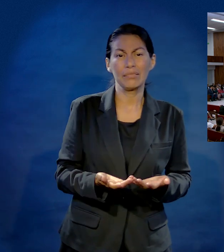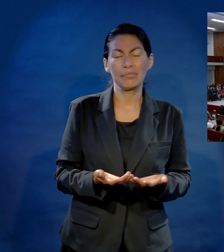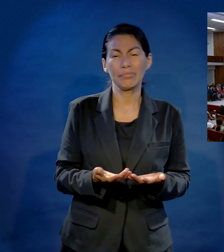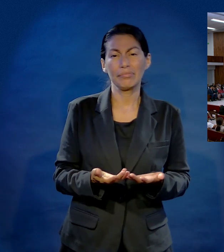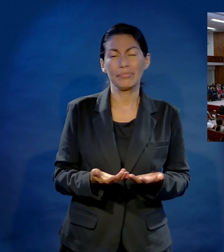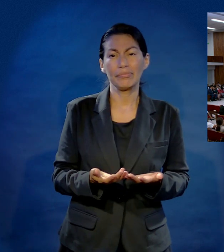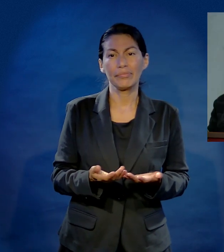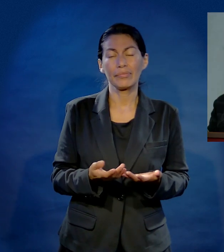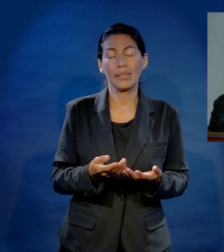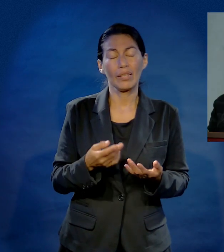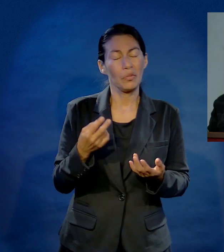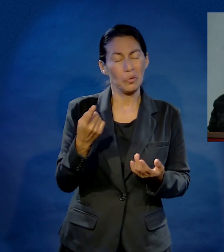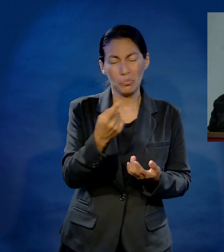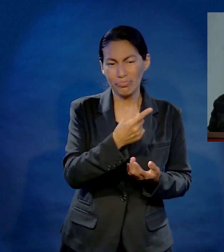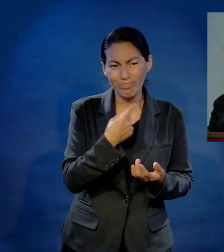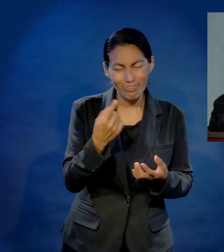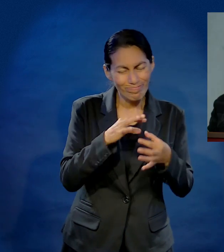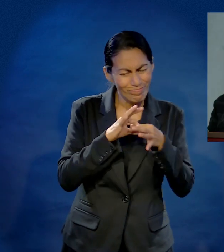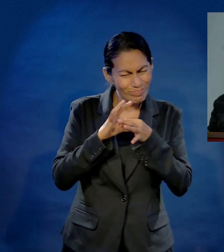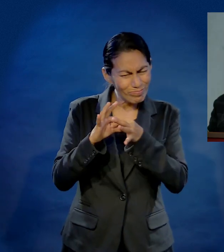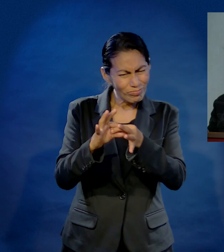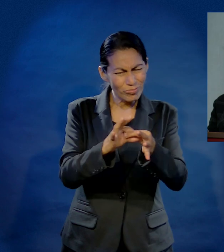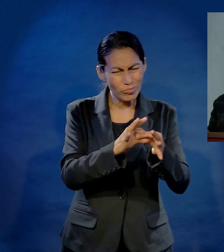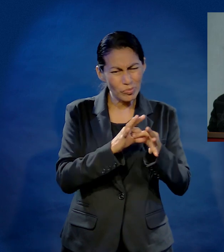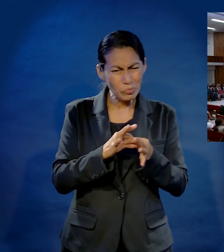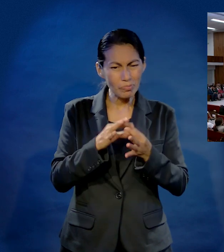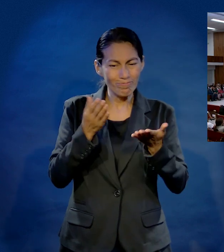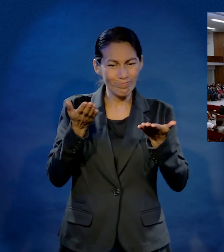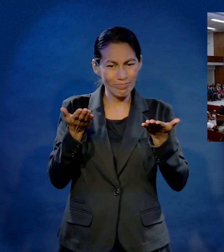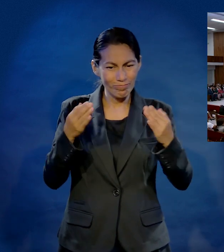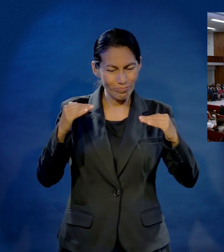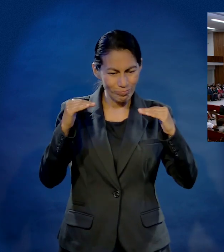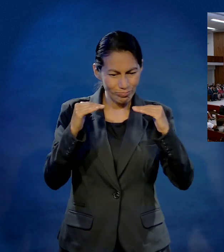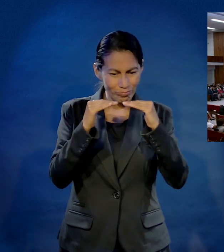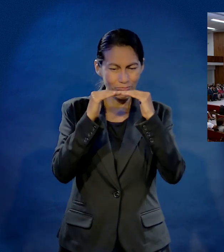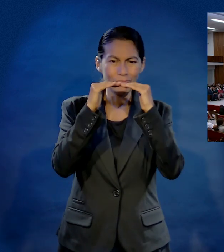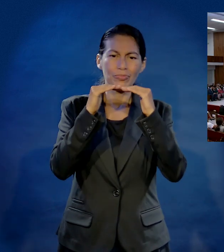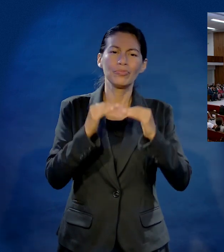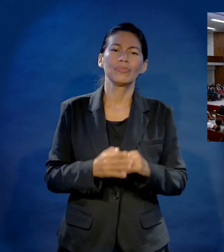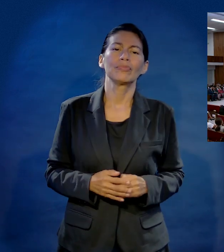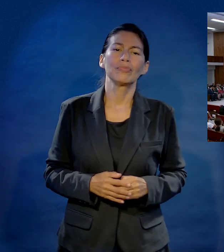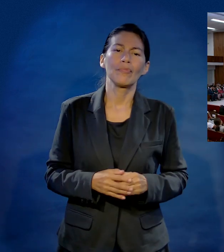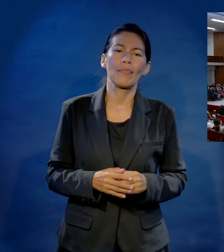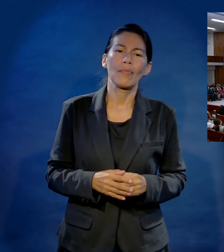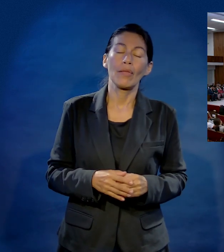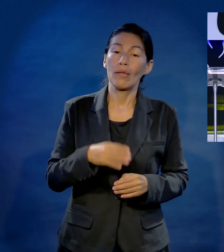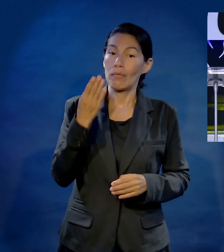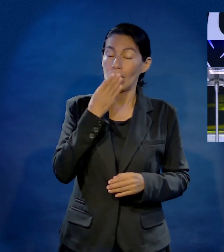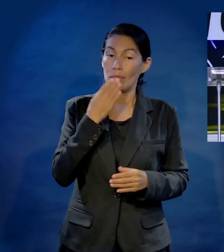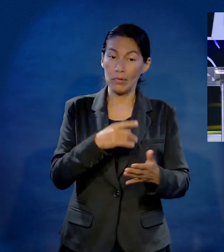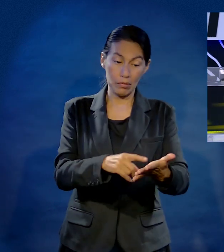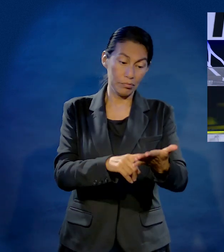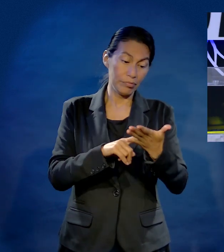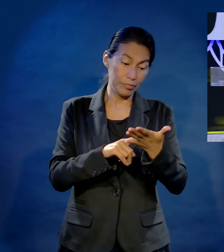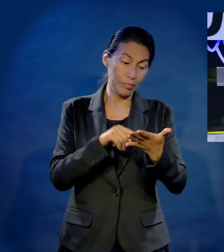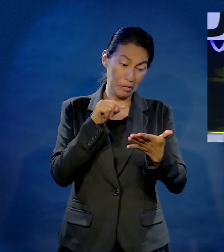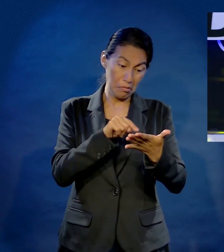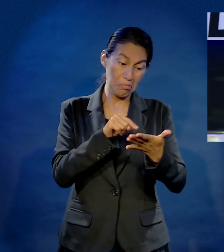sentido, a veces esos extremos parecen tan distintos, pero es lo mismo. La Biblia promete que nosotros